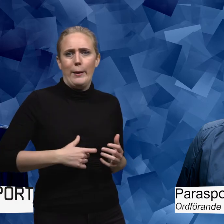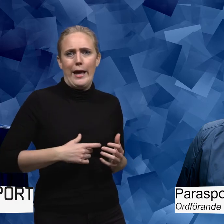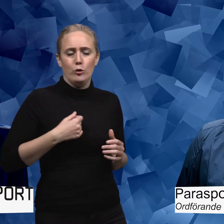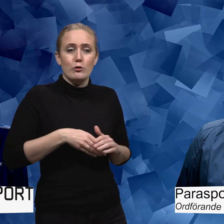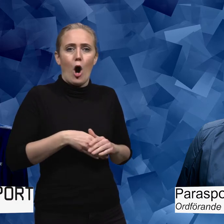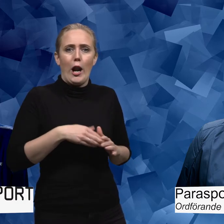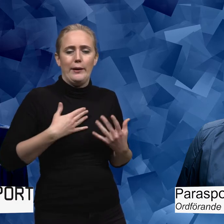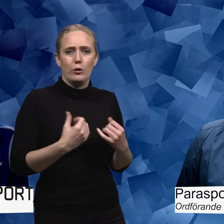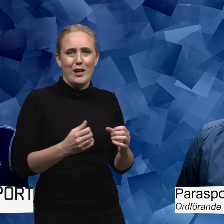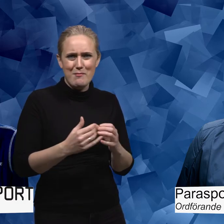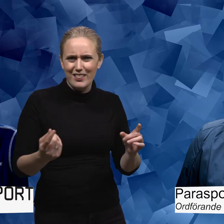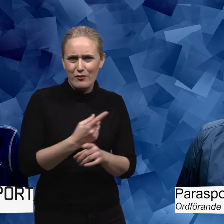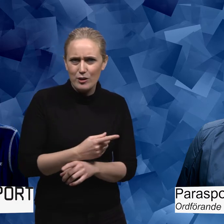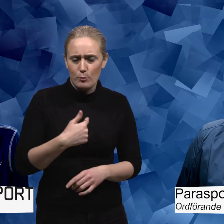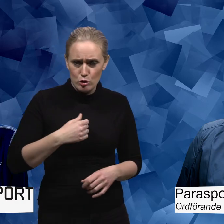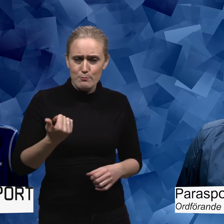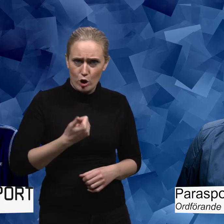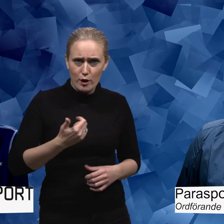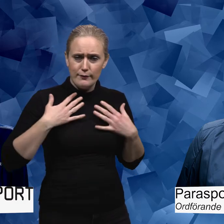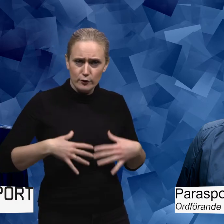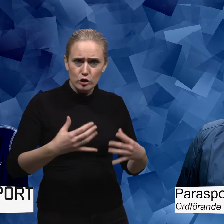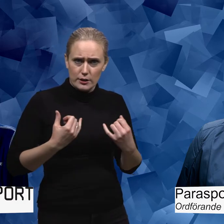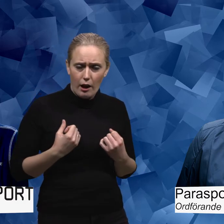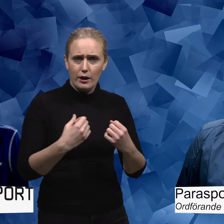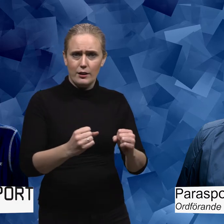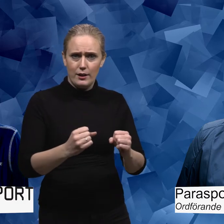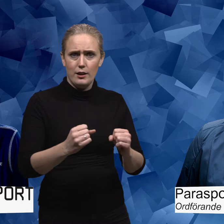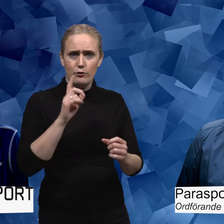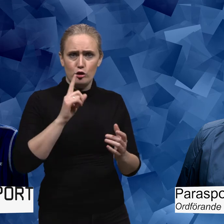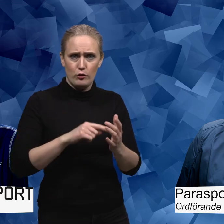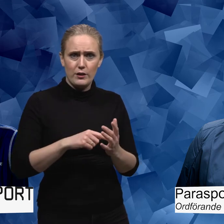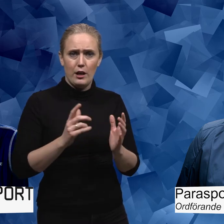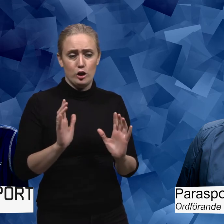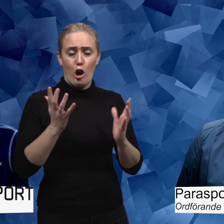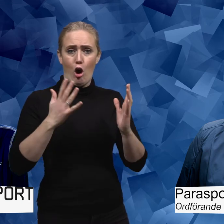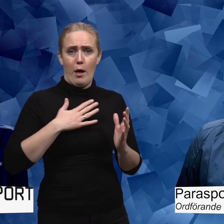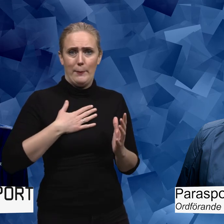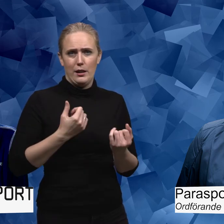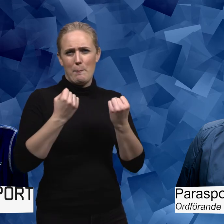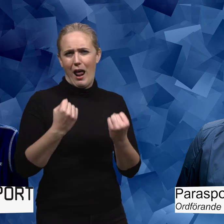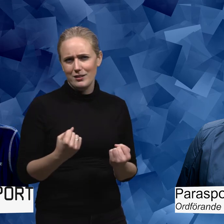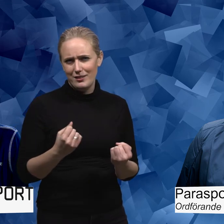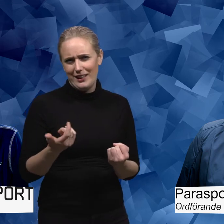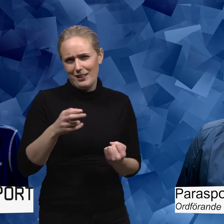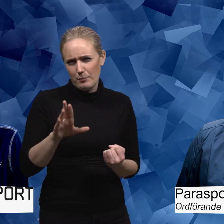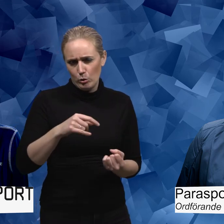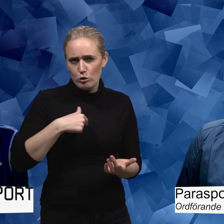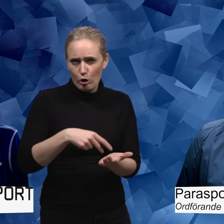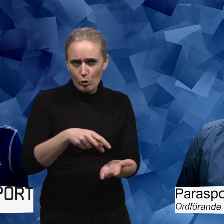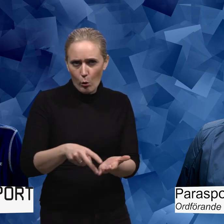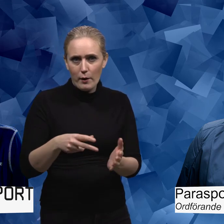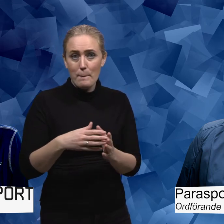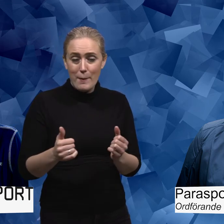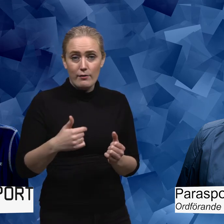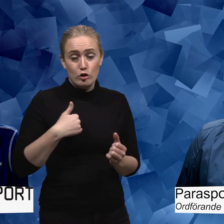är precis tvärtom att jag behöver vara väldigt fysiskt stark för att min kropp ska klara av det belöstningsmönster jag har när jag går till exempel. Men det tog mig lång